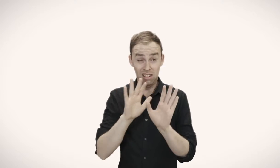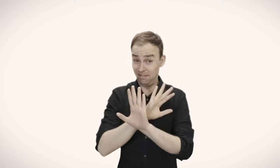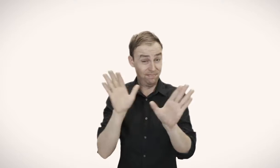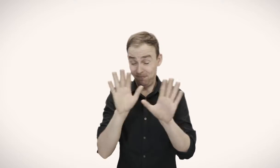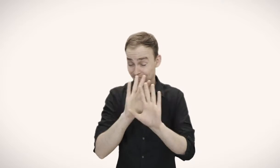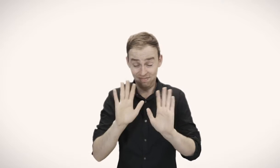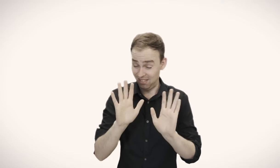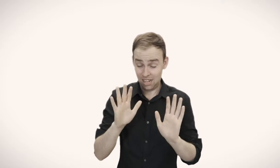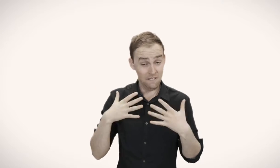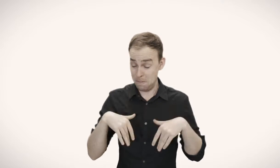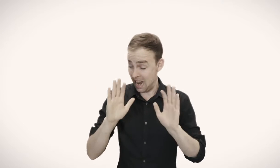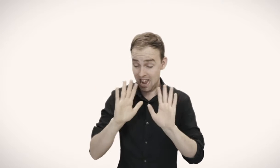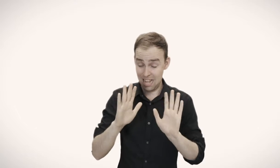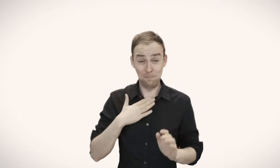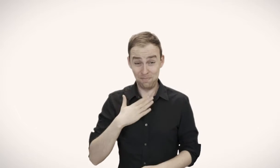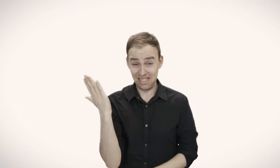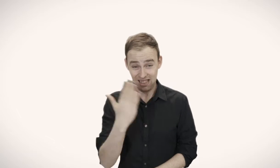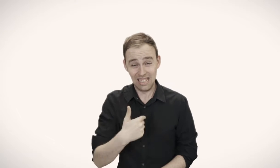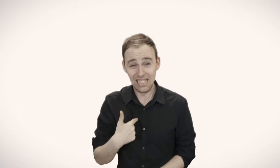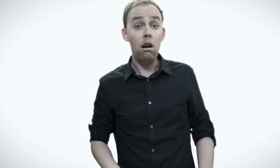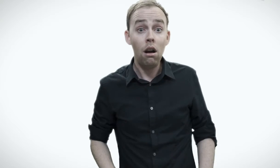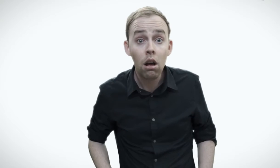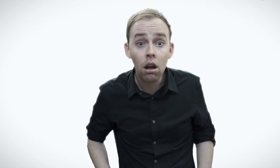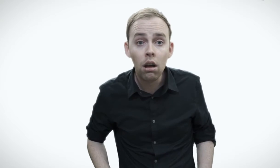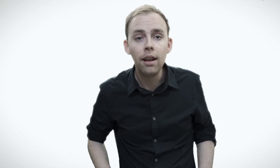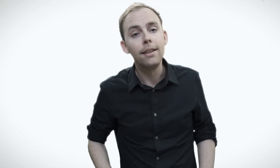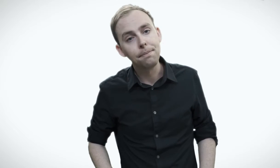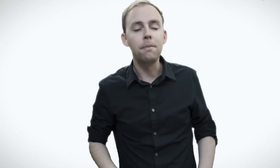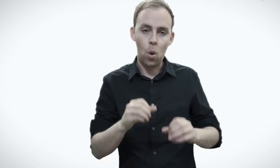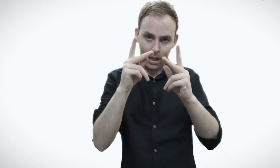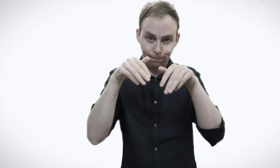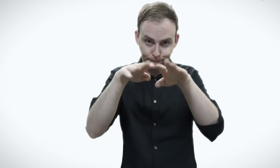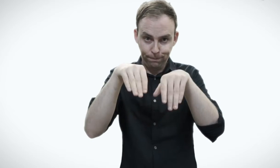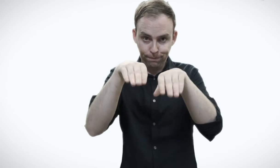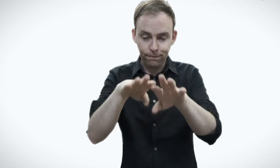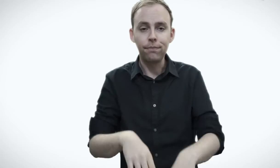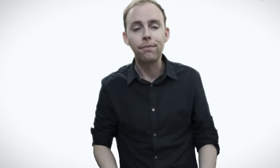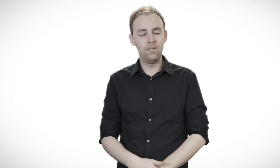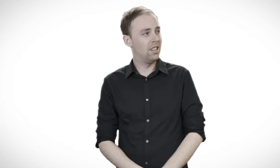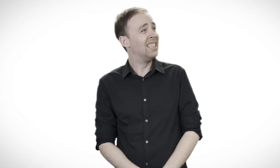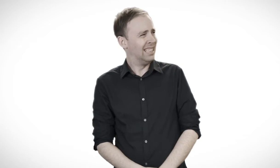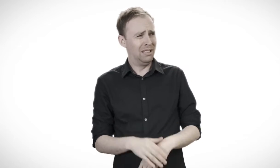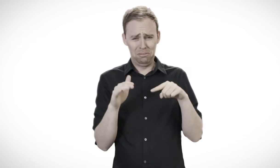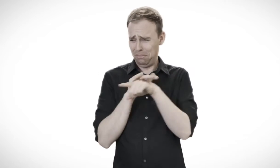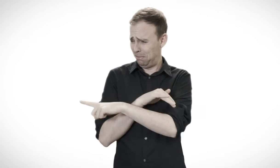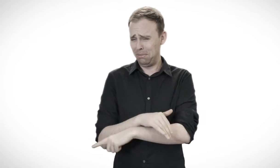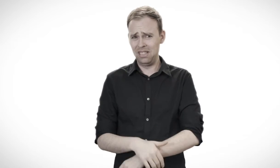Nei, nei, stopp. Jeg vil ikke mer. Jeg vil gå. Å, vil du det? Ja, bare gå, du. Takk. Og vekk var jeg.